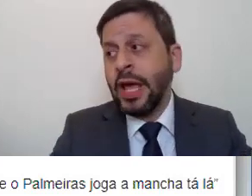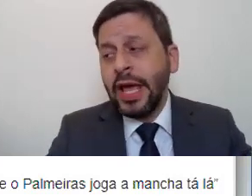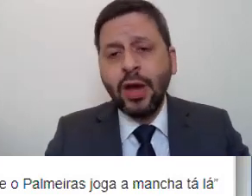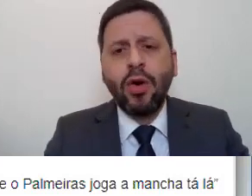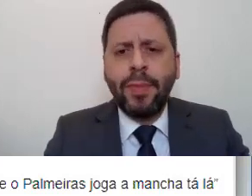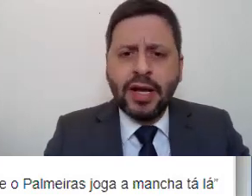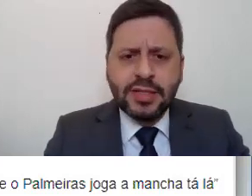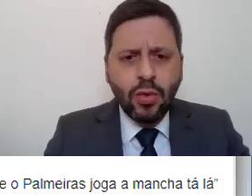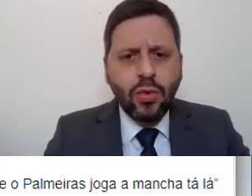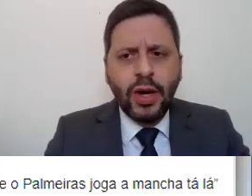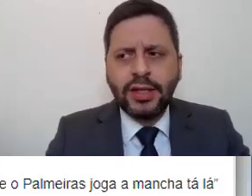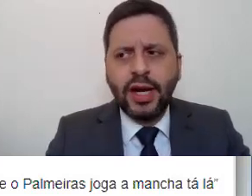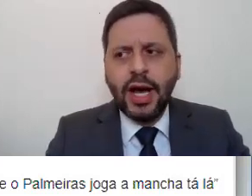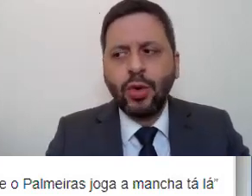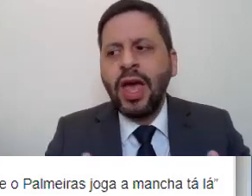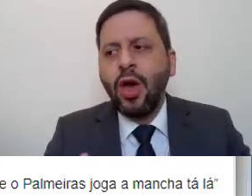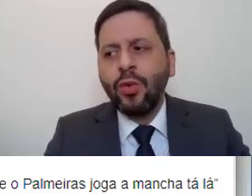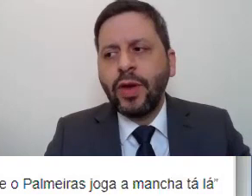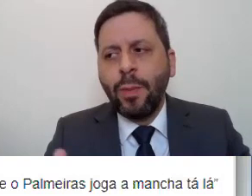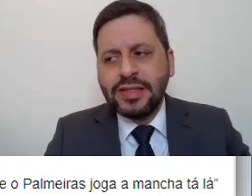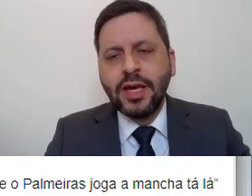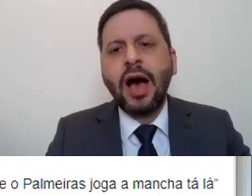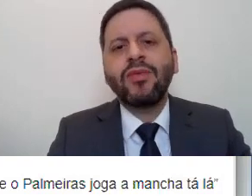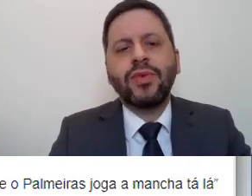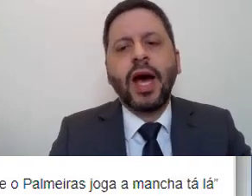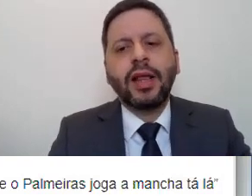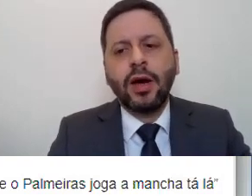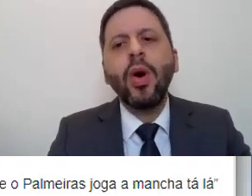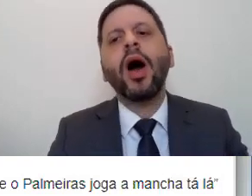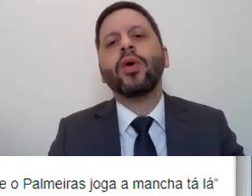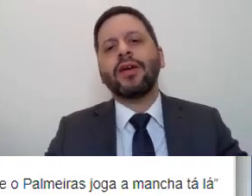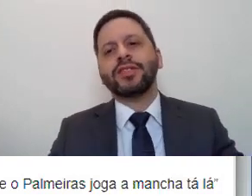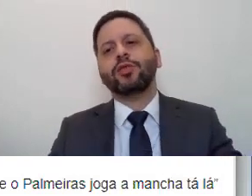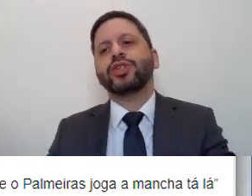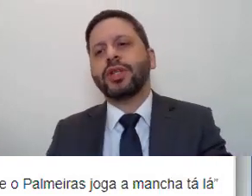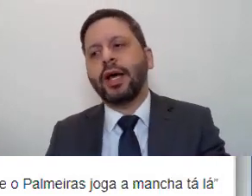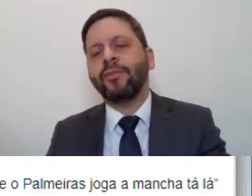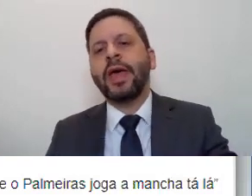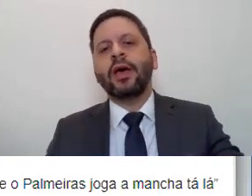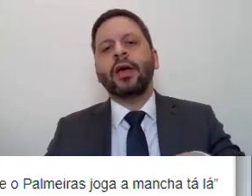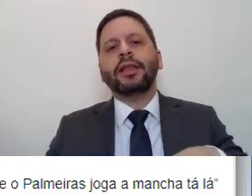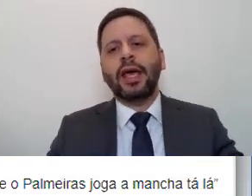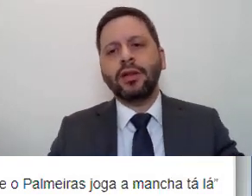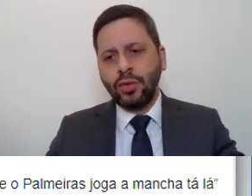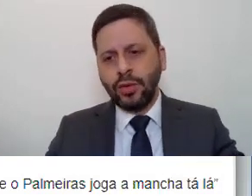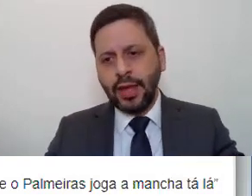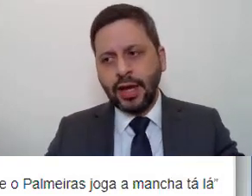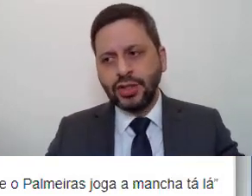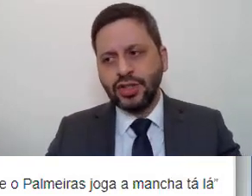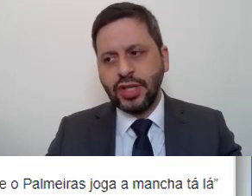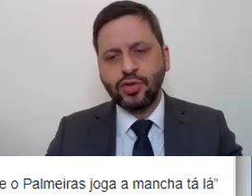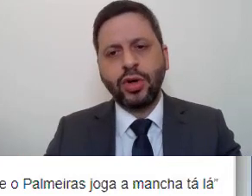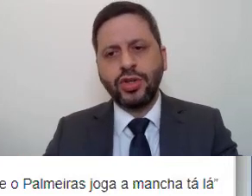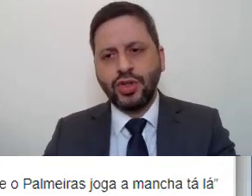Então, em cooperação com o colega delegado, eu passei a verificar em tempo real o que estava sendo postado dentro